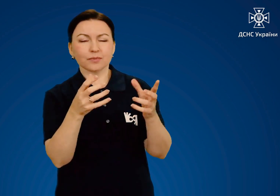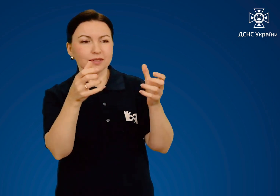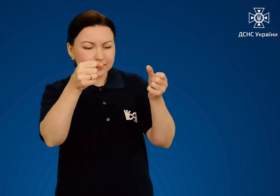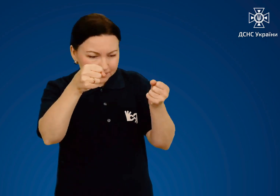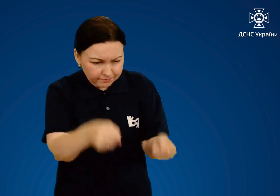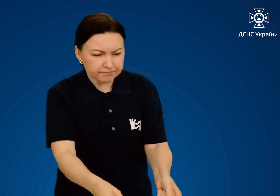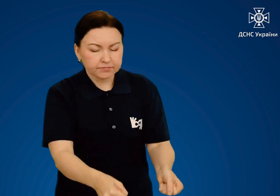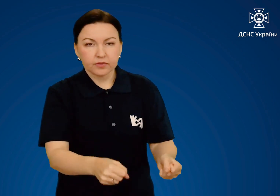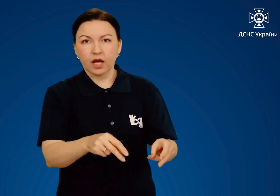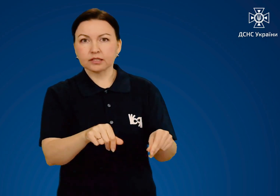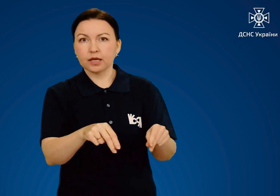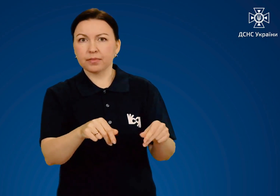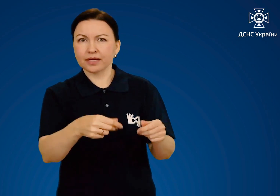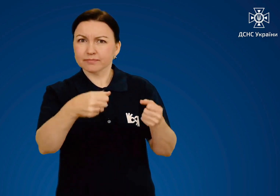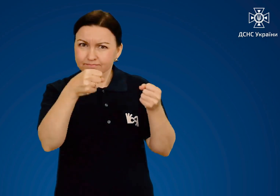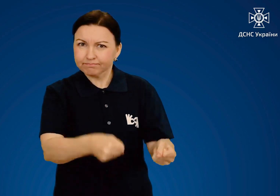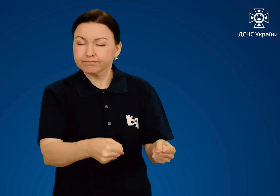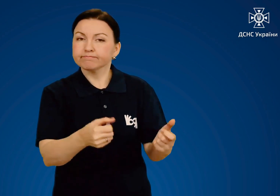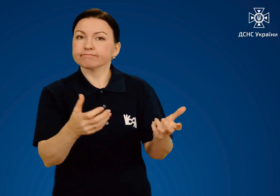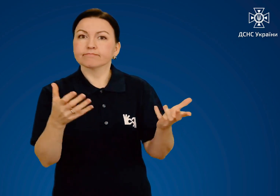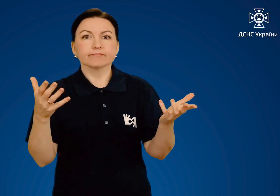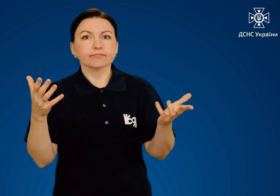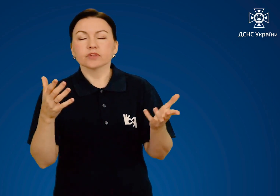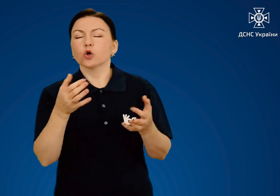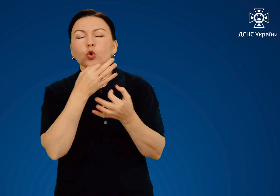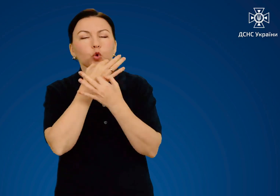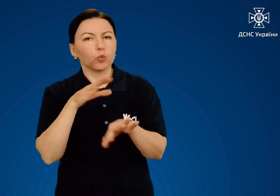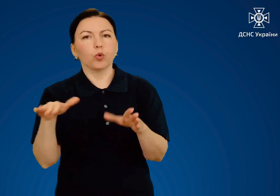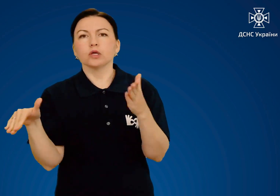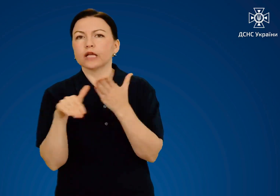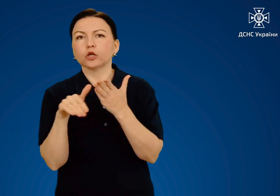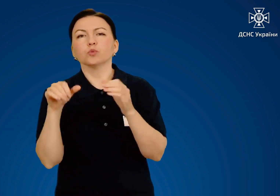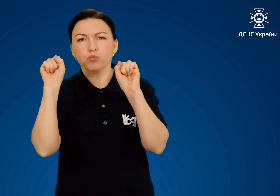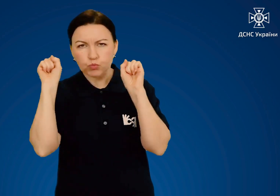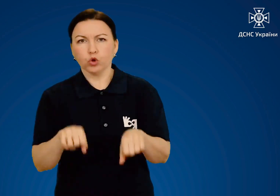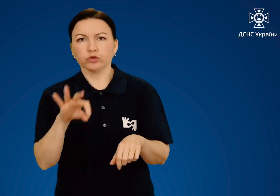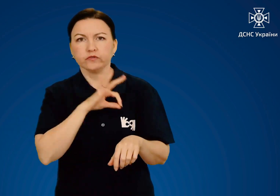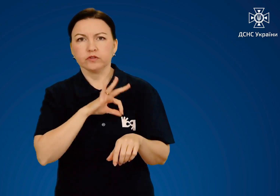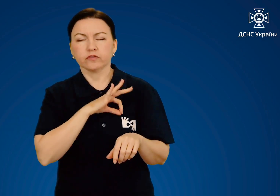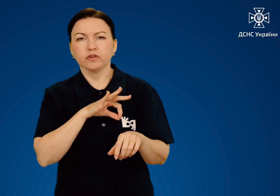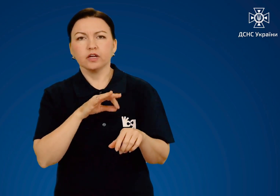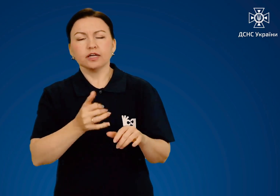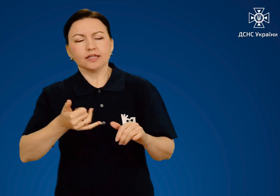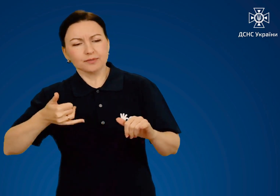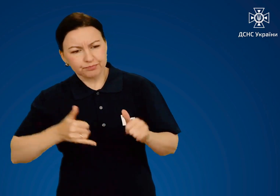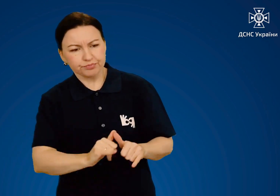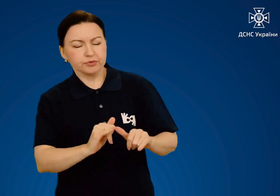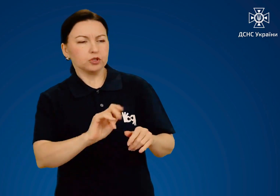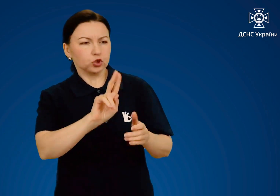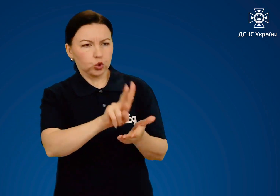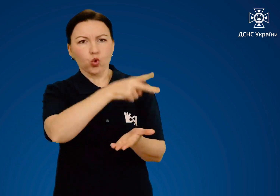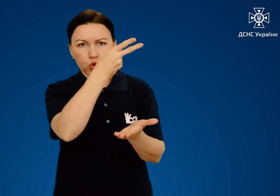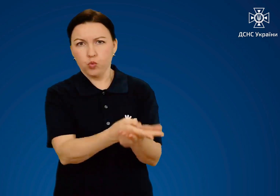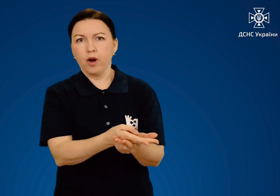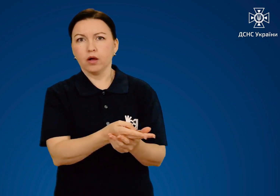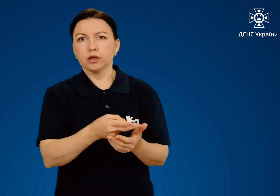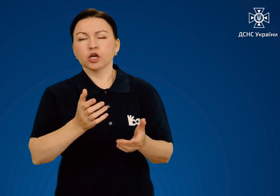надійно зафіксувати на землі, а для цього всі засоби хороші. Збивайте людину з ніг,